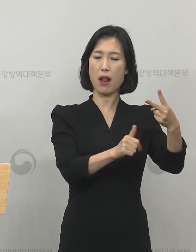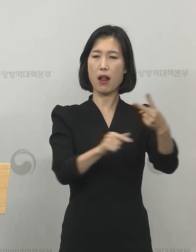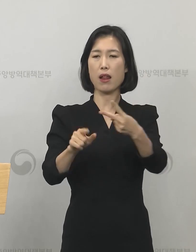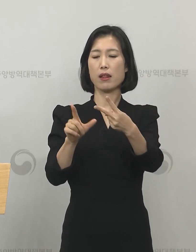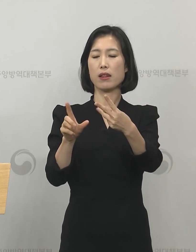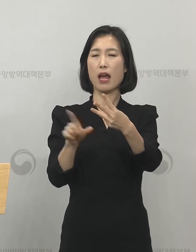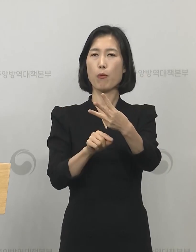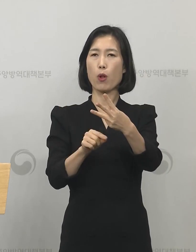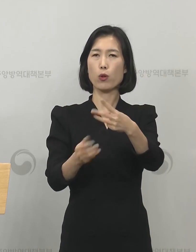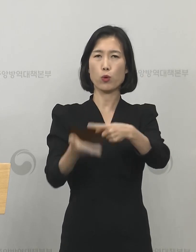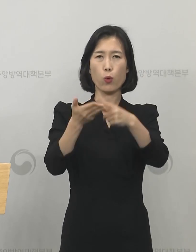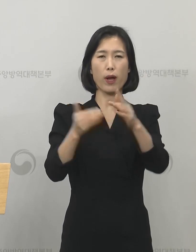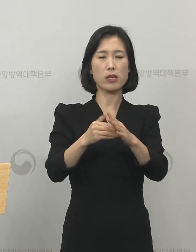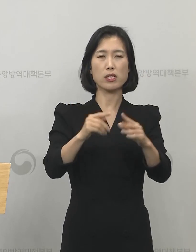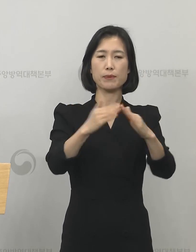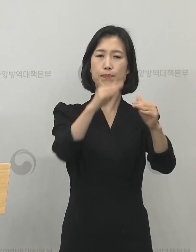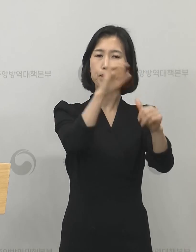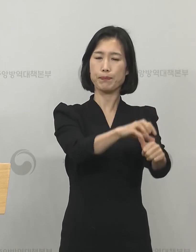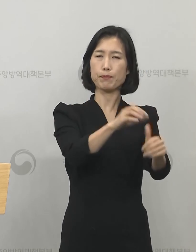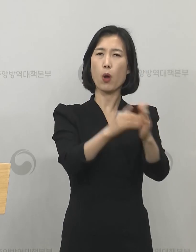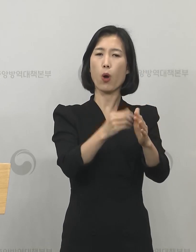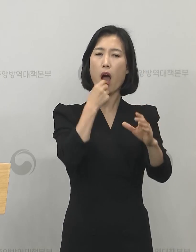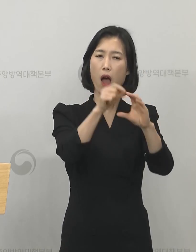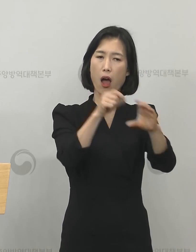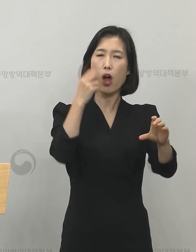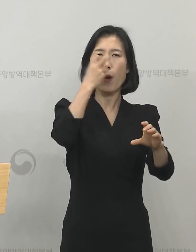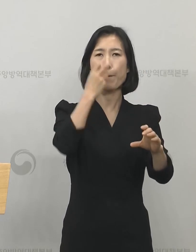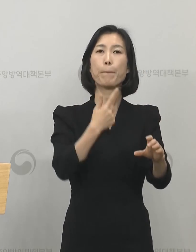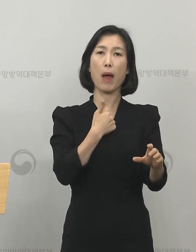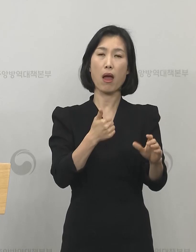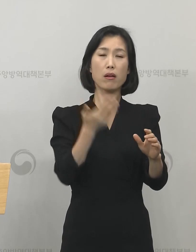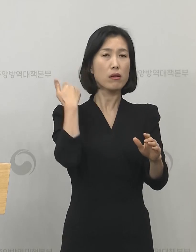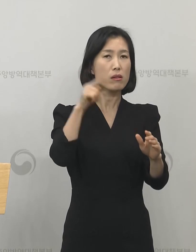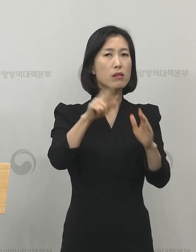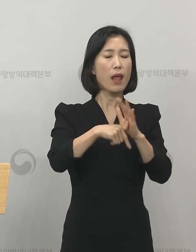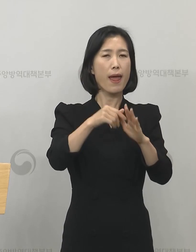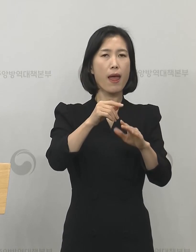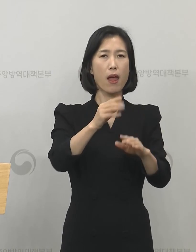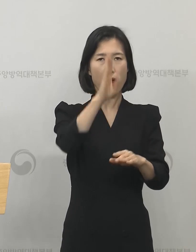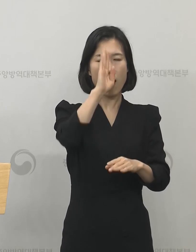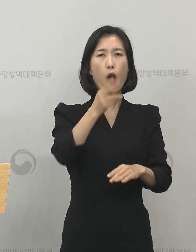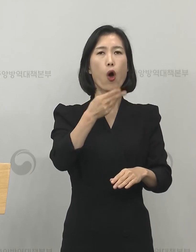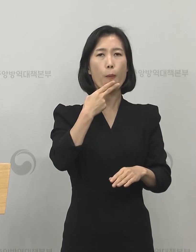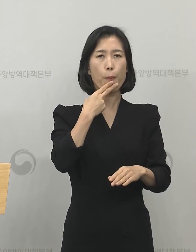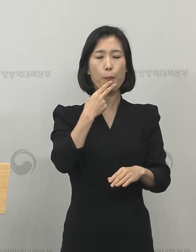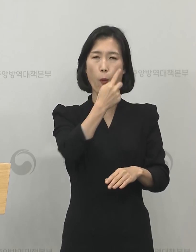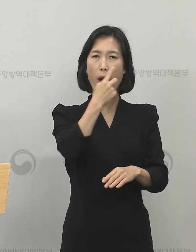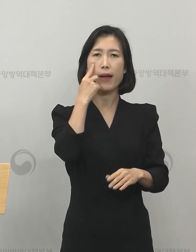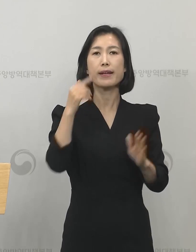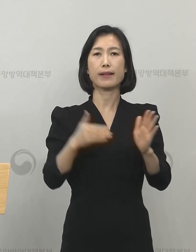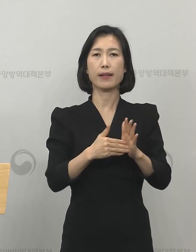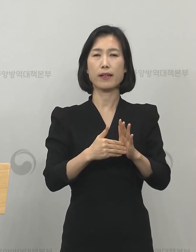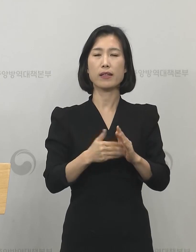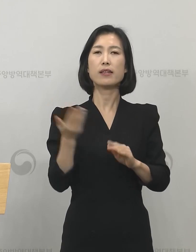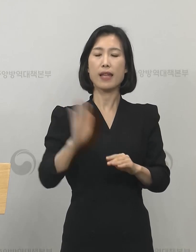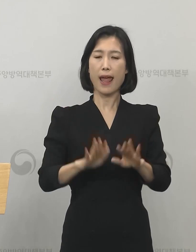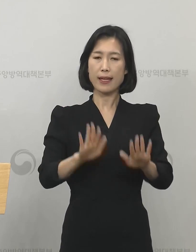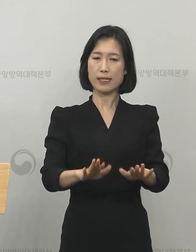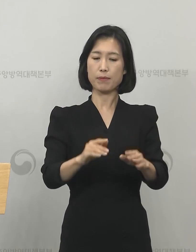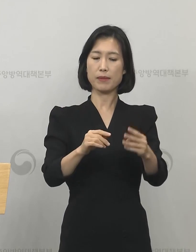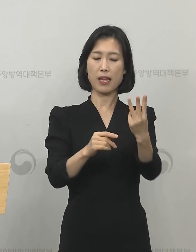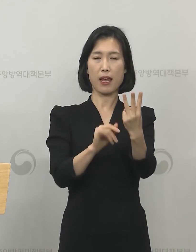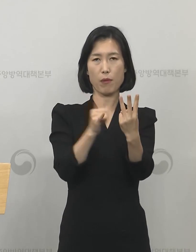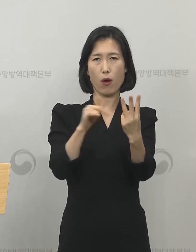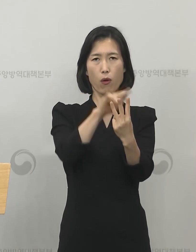자가격리 및 일제검사에서는 음성으로 확인되었던 사례입니다. 현재 3명에